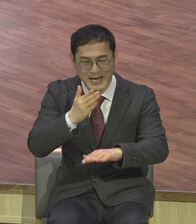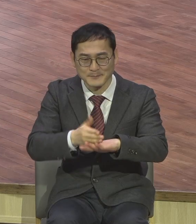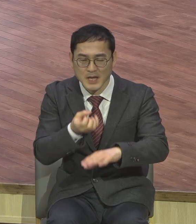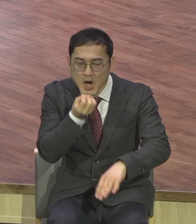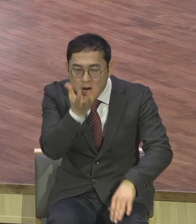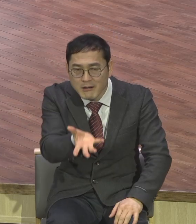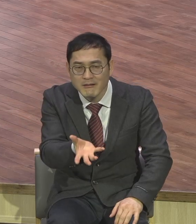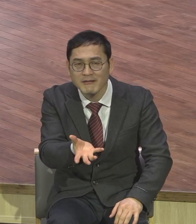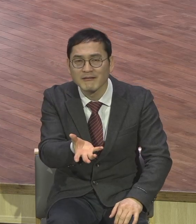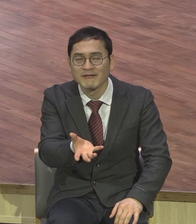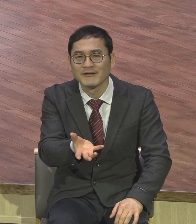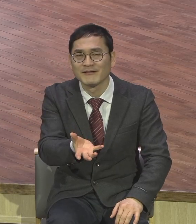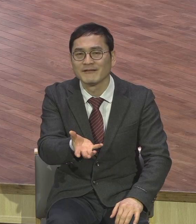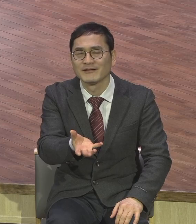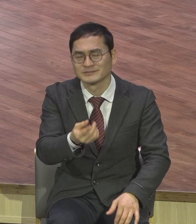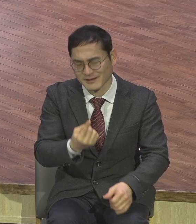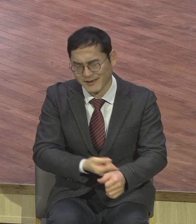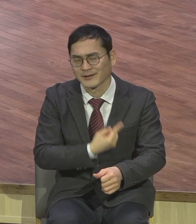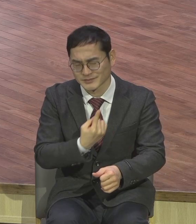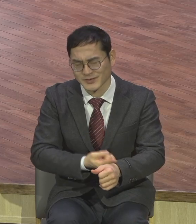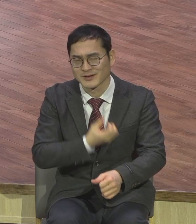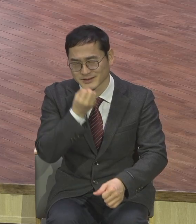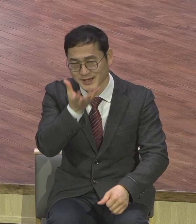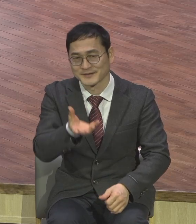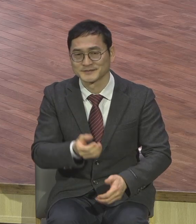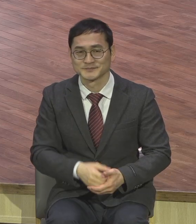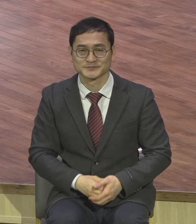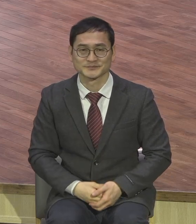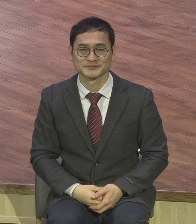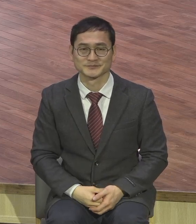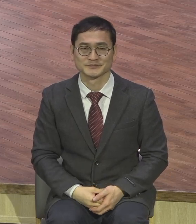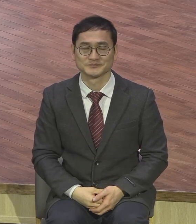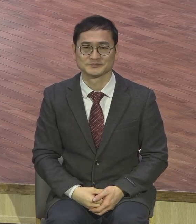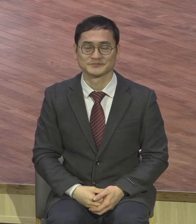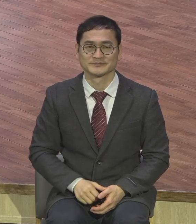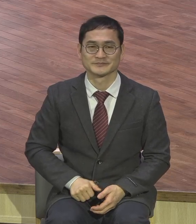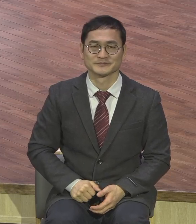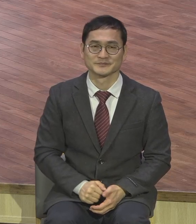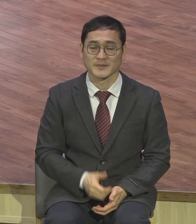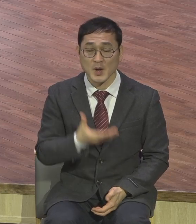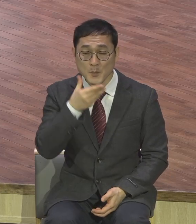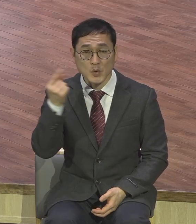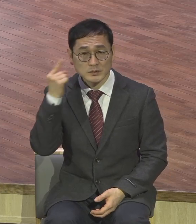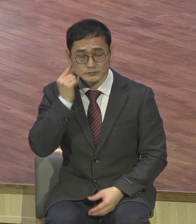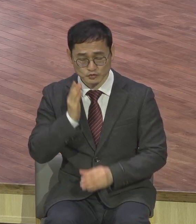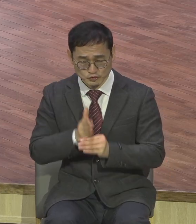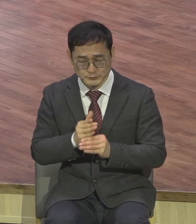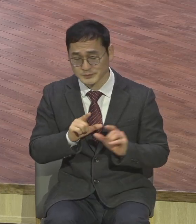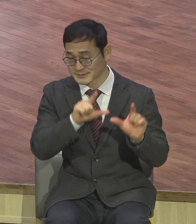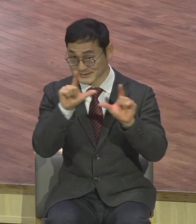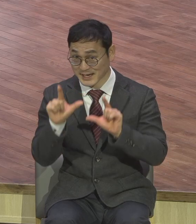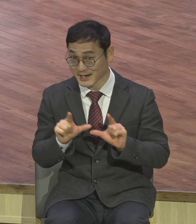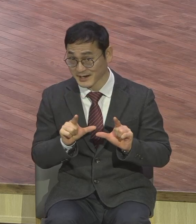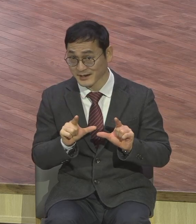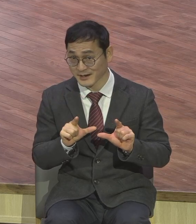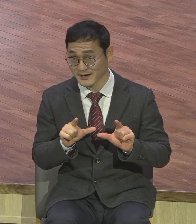나오게 되어있어요 내가 복음 안에서 참대 행복을 누리게 되면 누구를 만나더라도